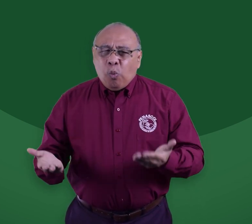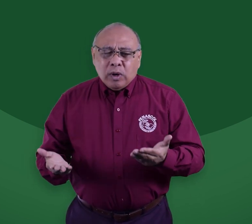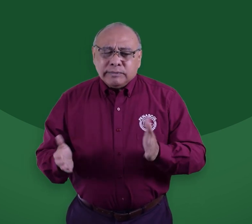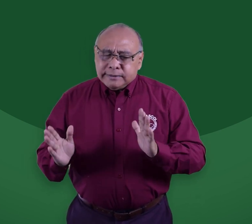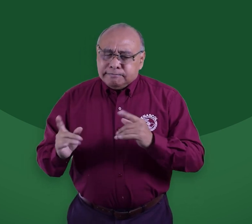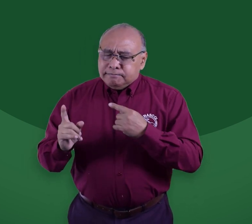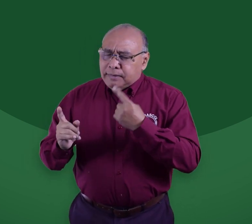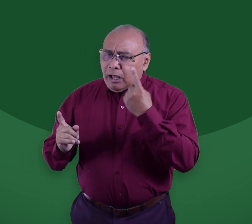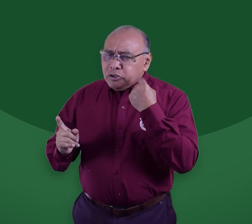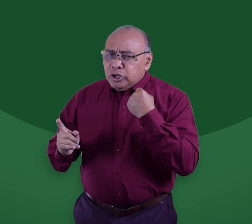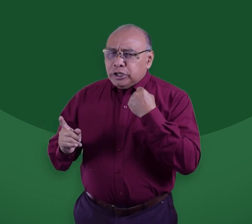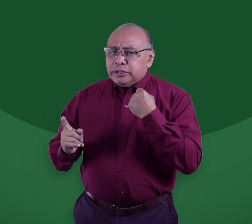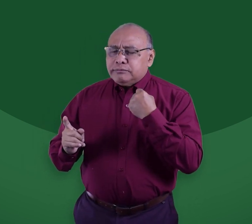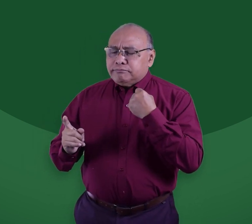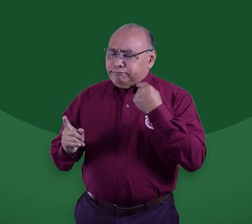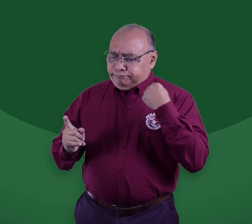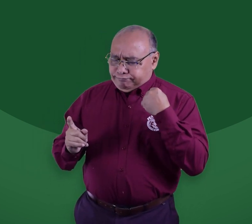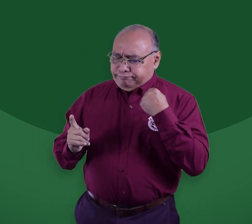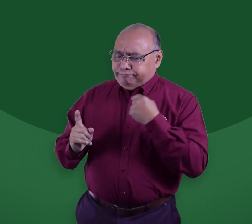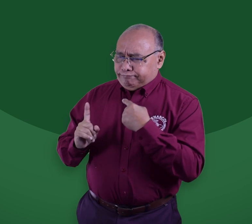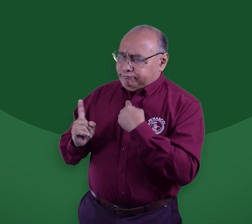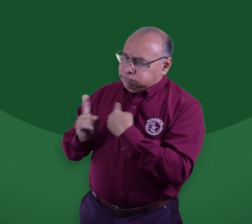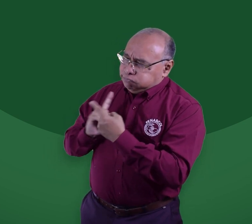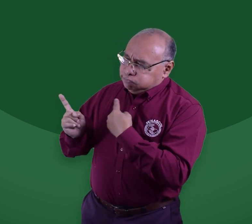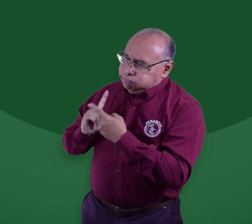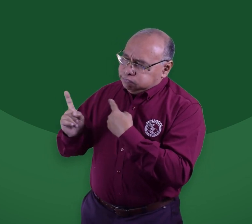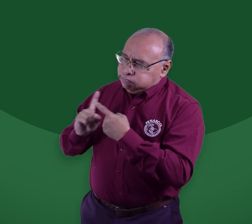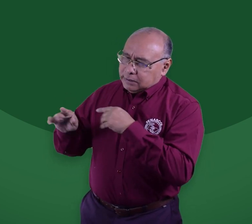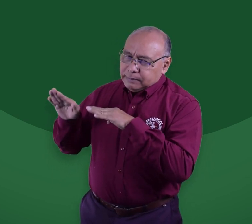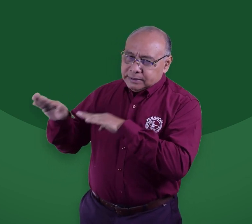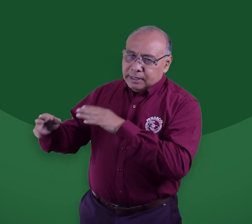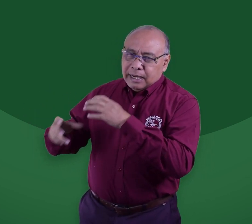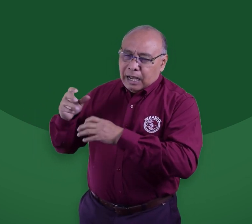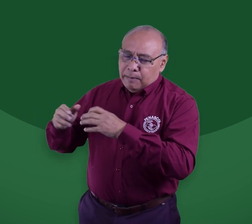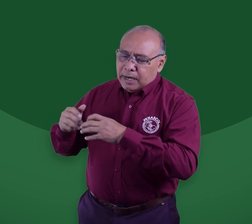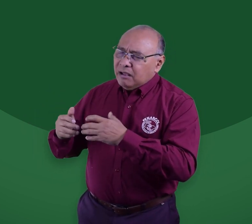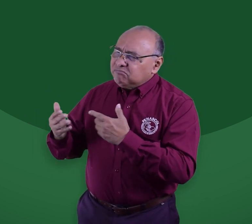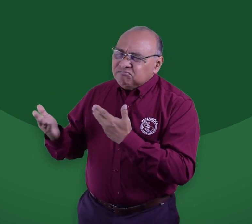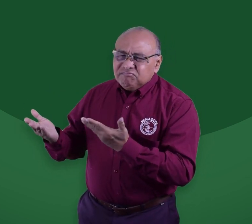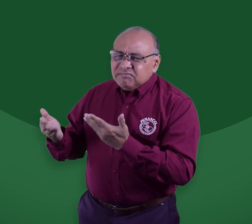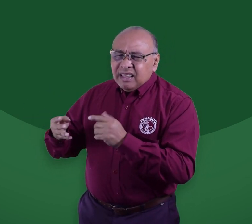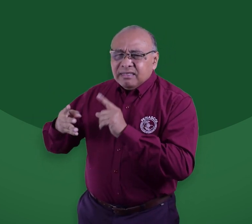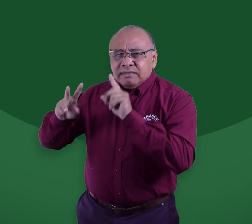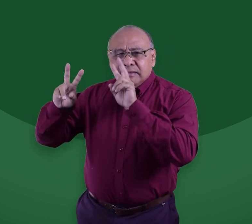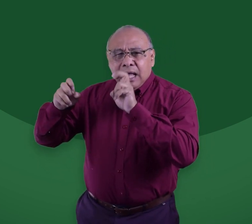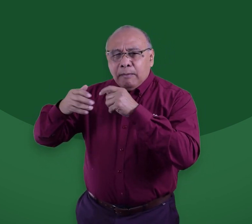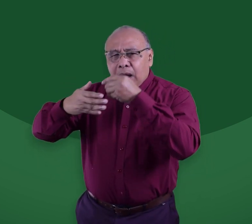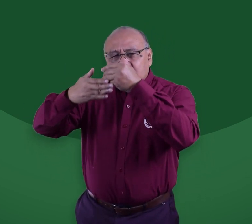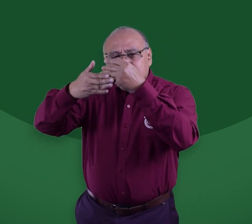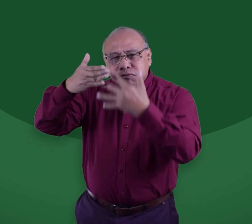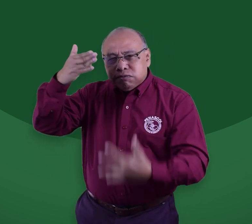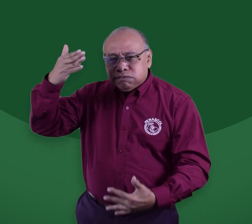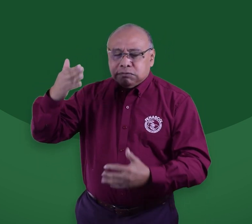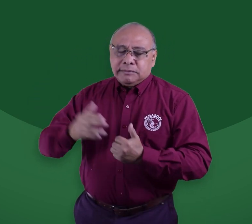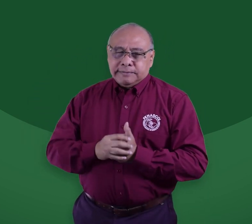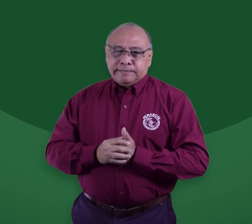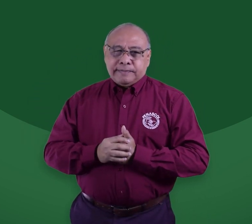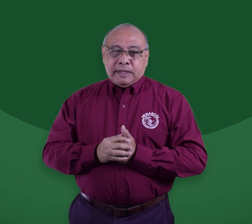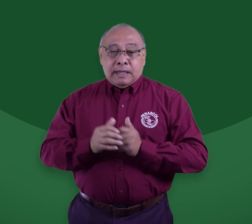Dentro del diálogo que tuvimos en días pasados con el representante, hablamos de las diferentes propuestas, pero primero es